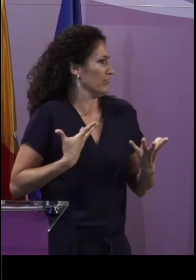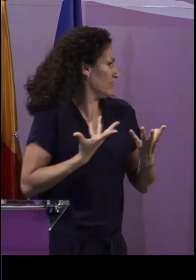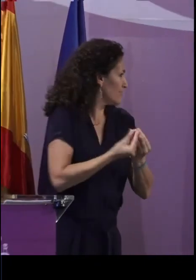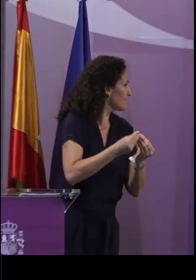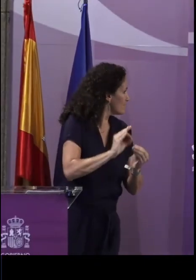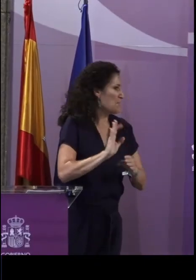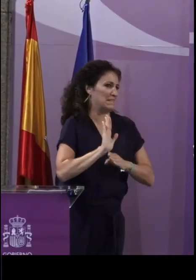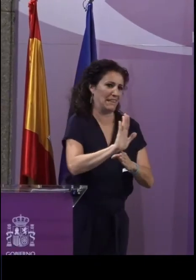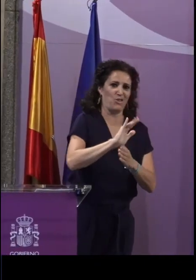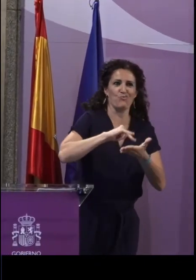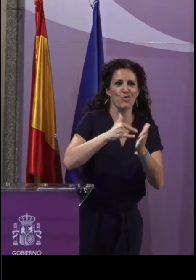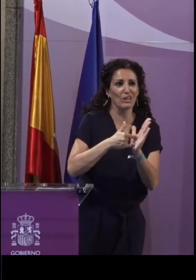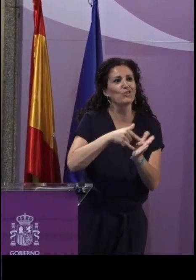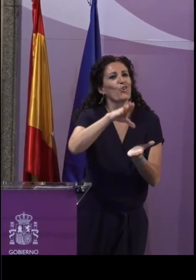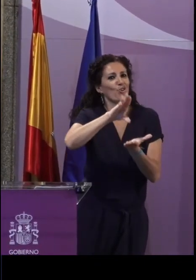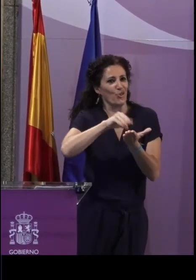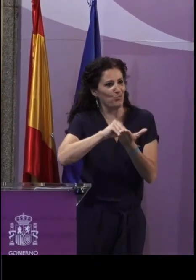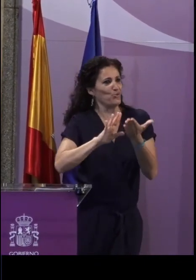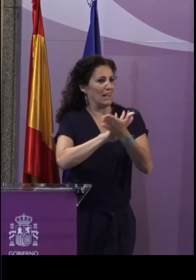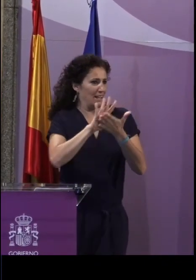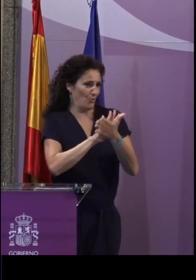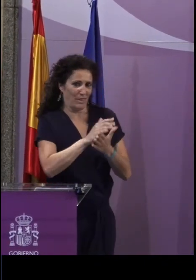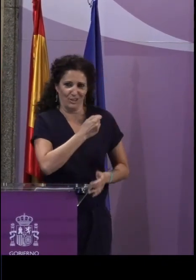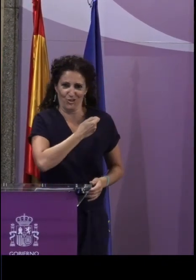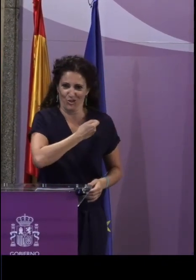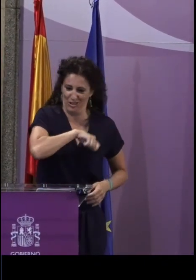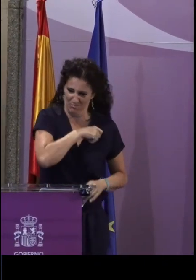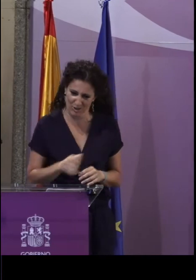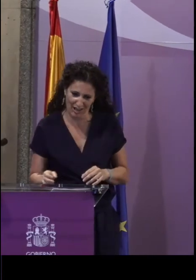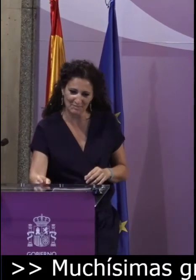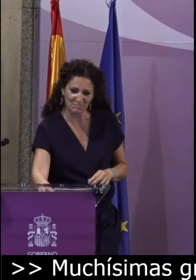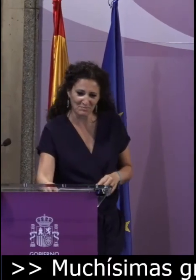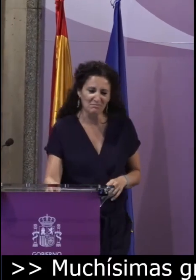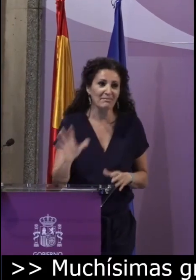Muchísimas gracias por vuestra asistencia y acompañarnos en la presentación de este proyecto.